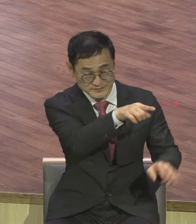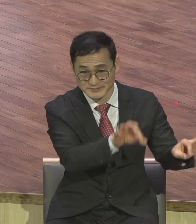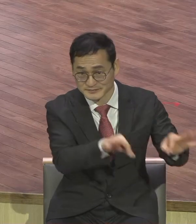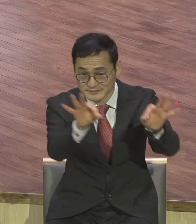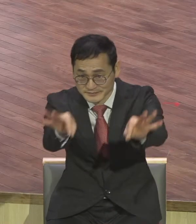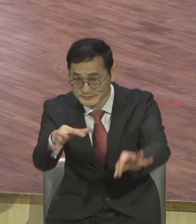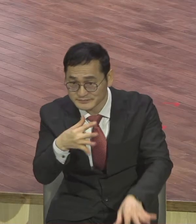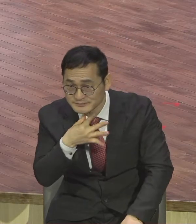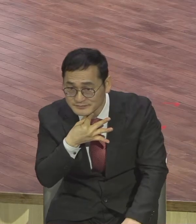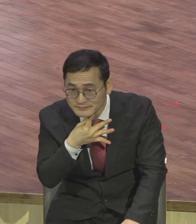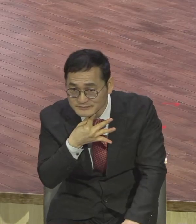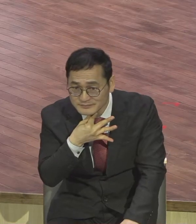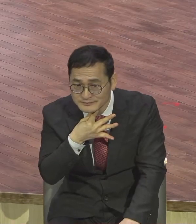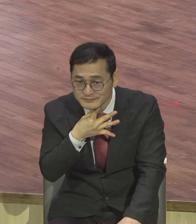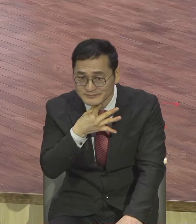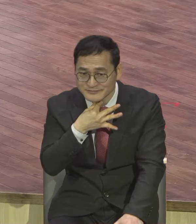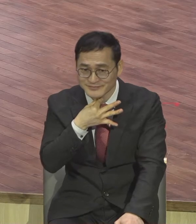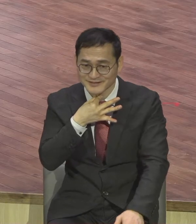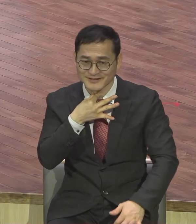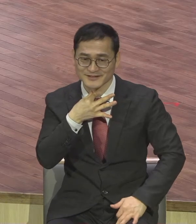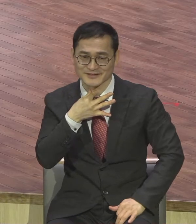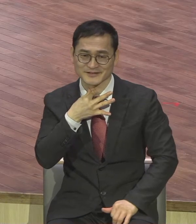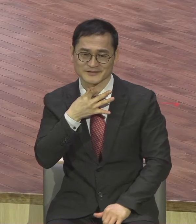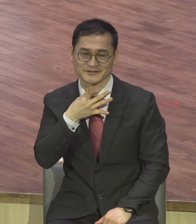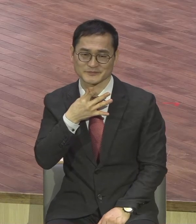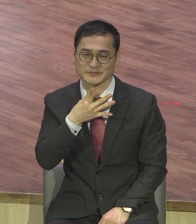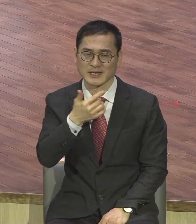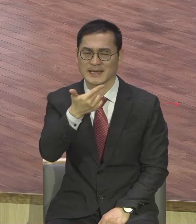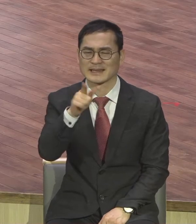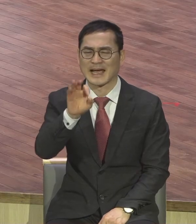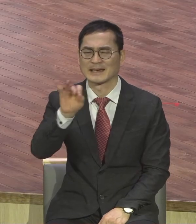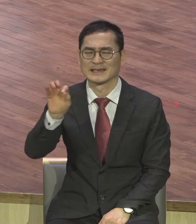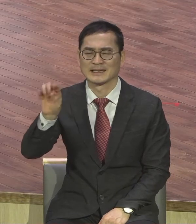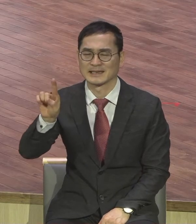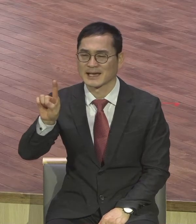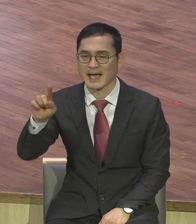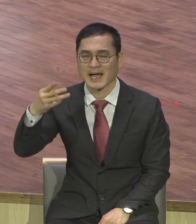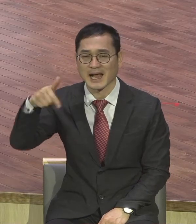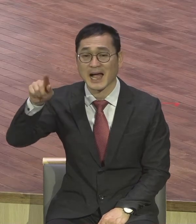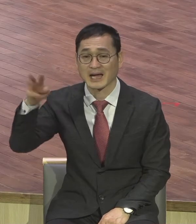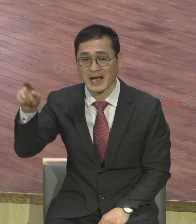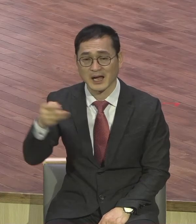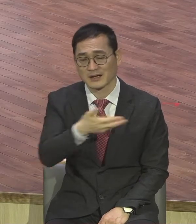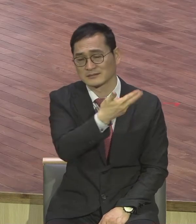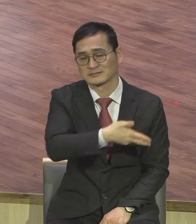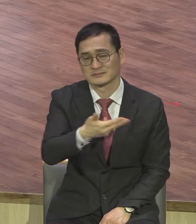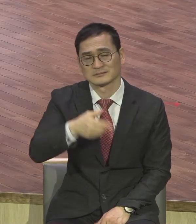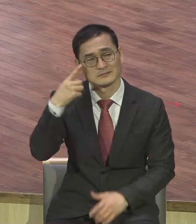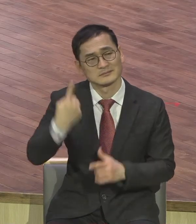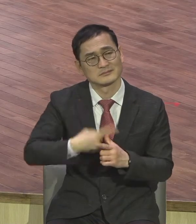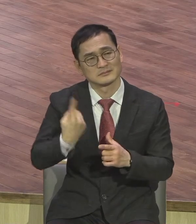나이아가라 정우리에 빠진 사람들 완전히 헤매죠 헤매 빠져가 헤매죠